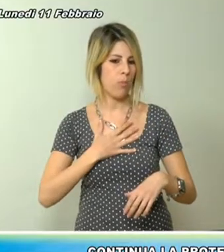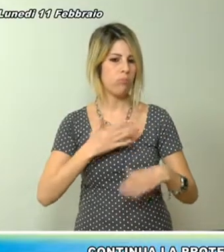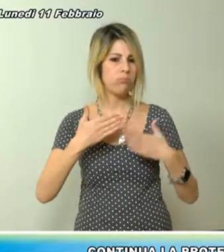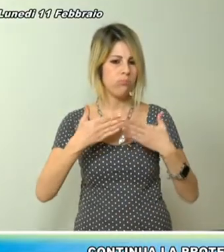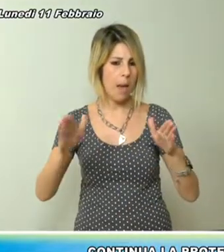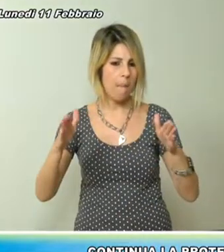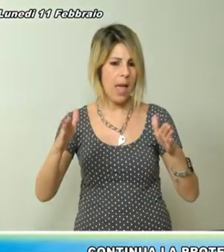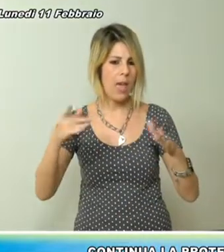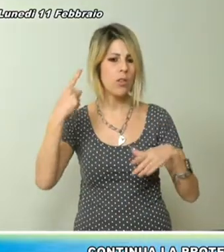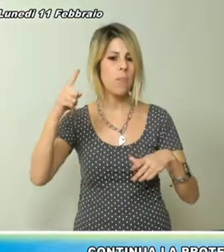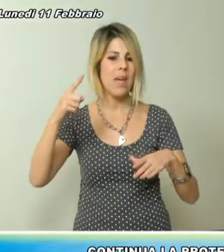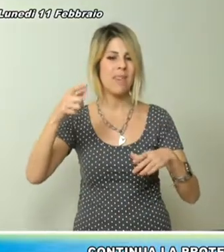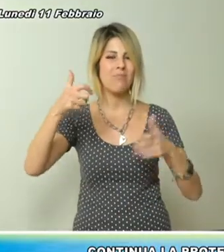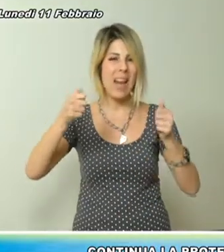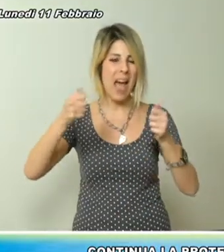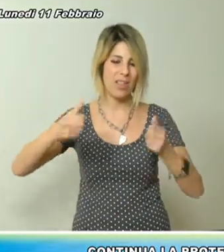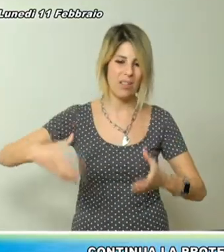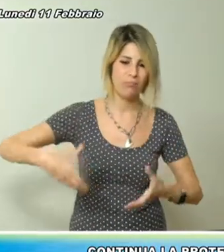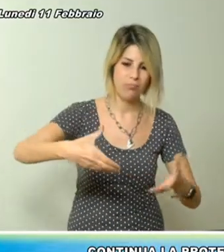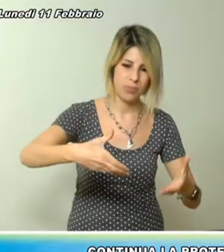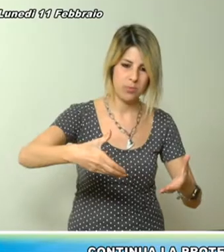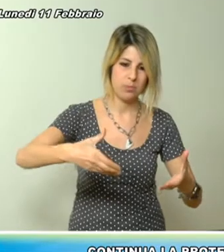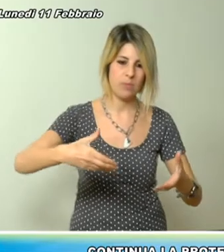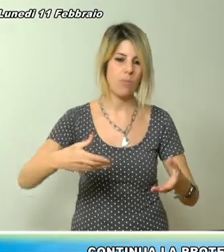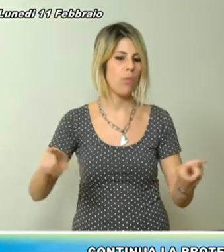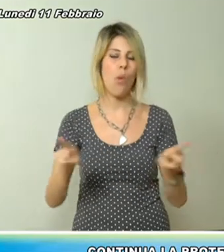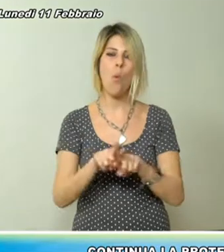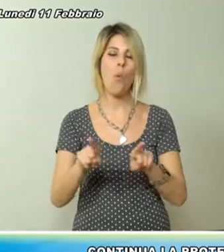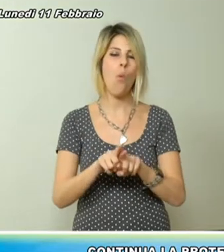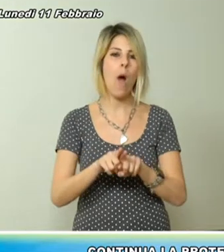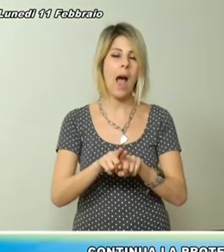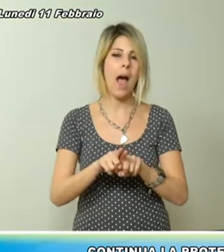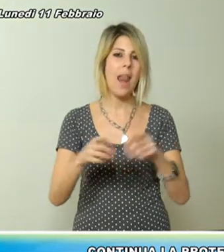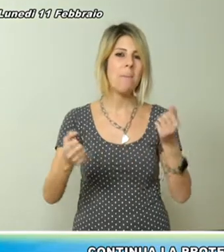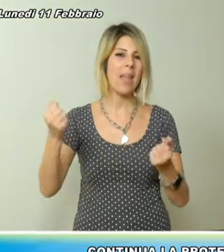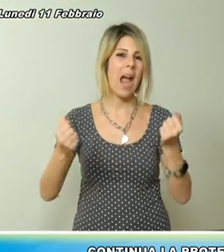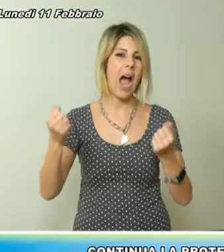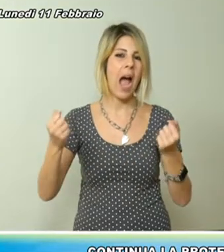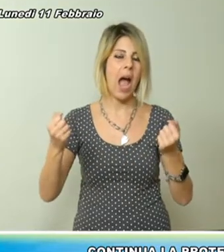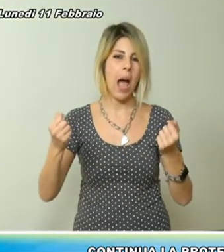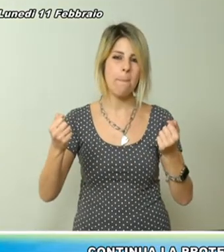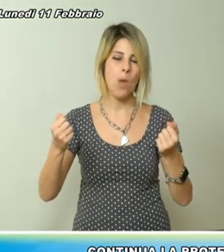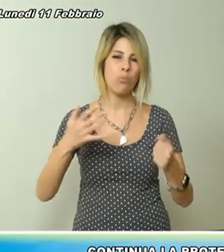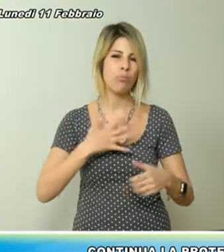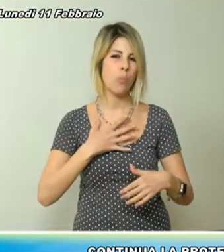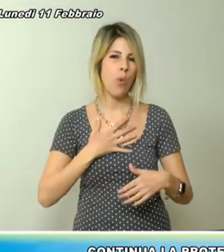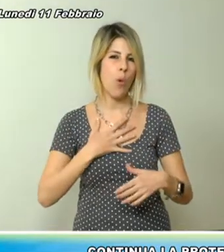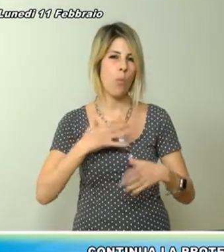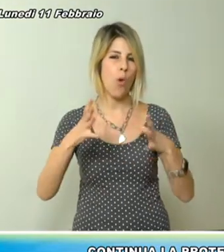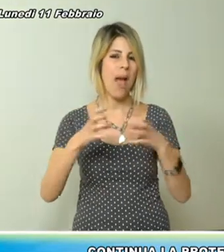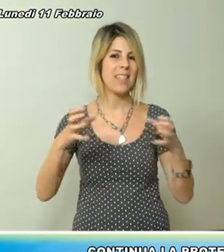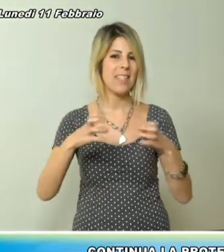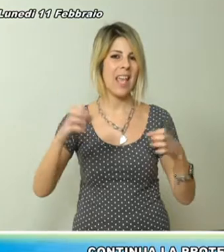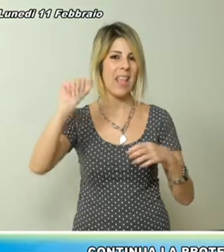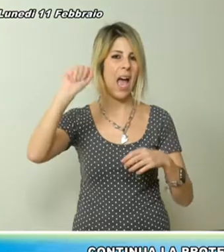dita arborea, diventato uno dei maggiori produttori di prodotti caseari in Italia. Hanno